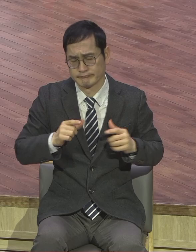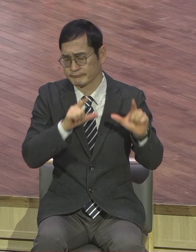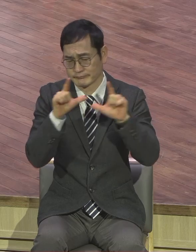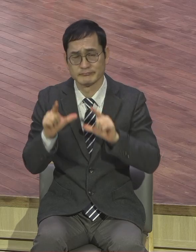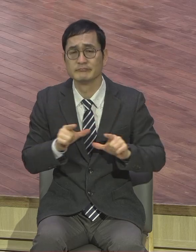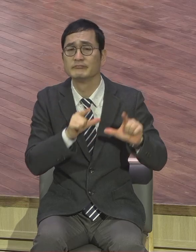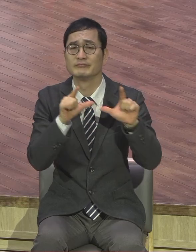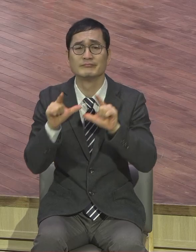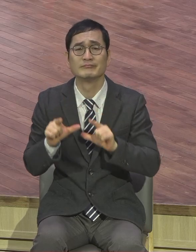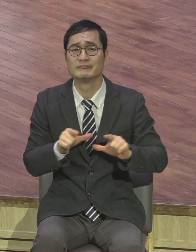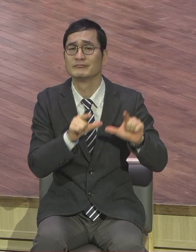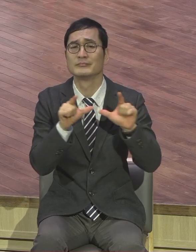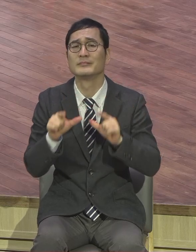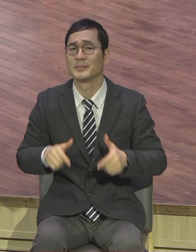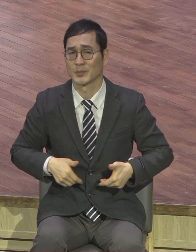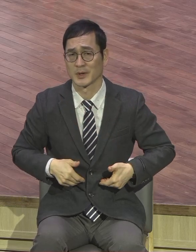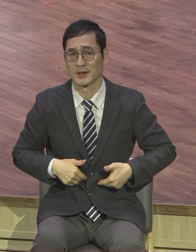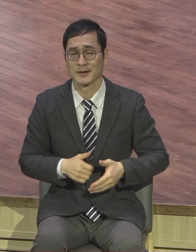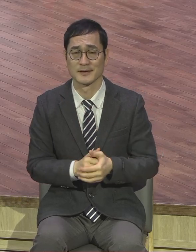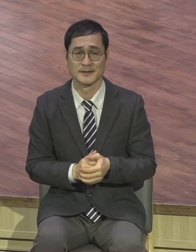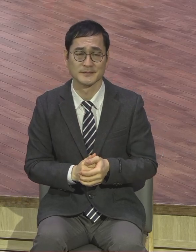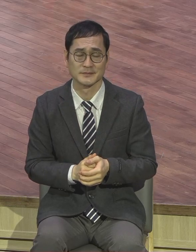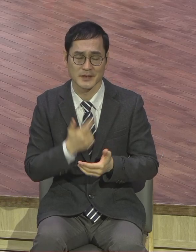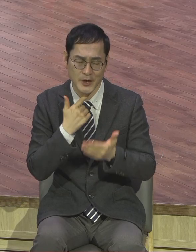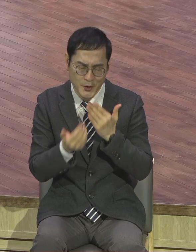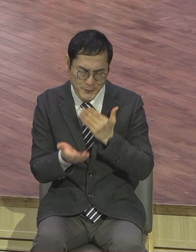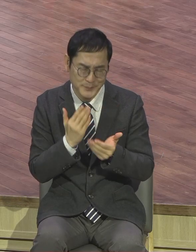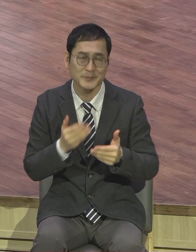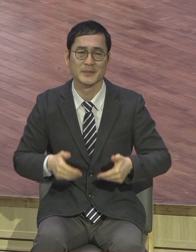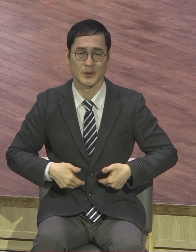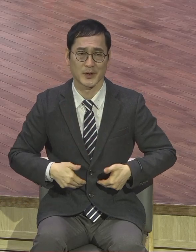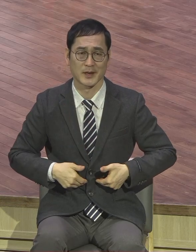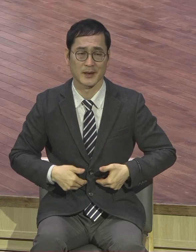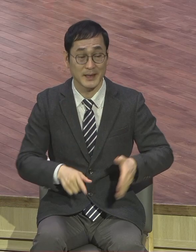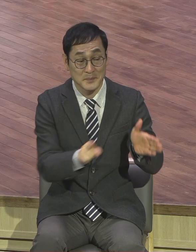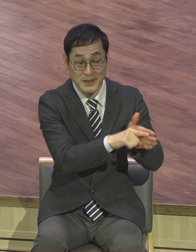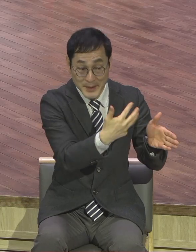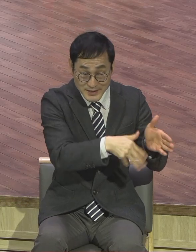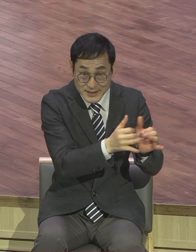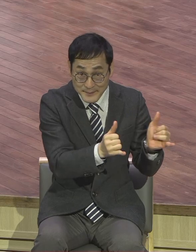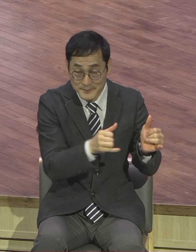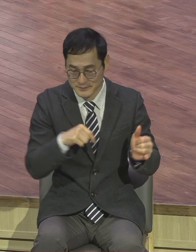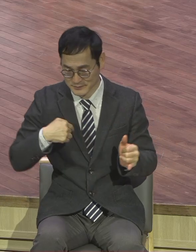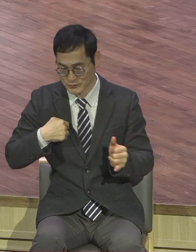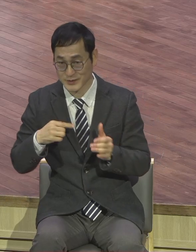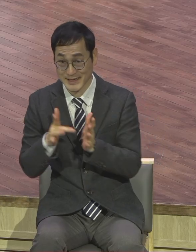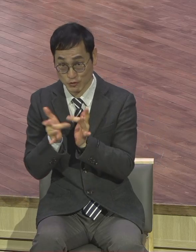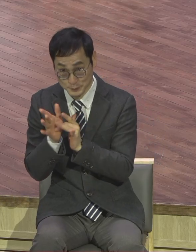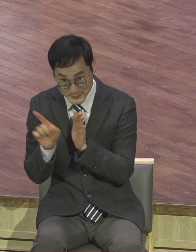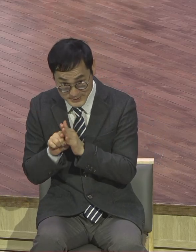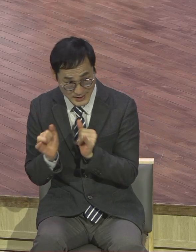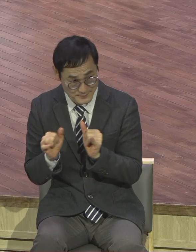이걸 맛을 봐야 돼요. 그래서 불신자하고 다릅니다. 어떤 환경 가운데서도 감옥에서도